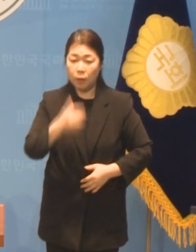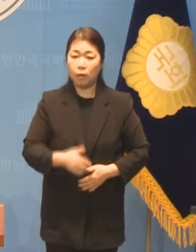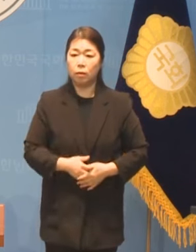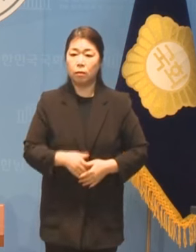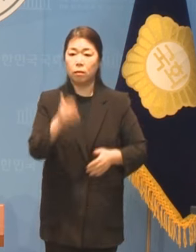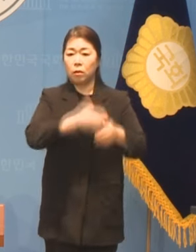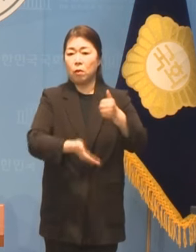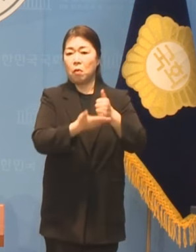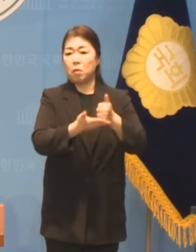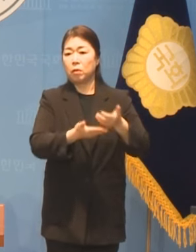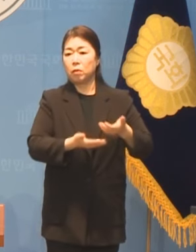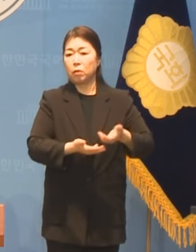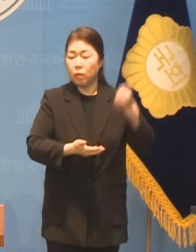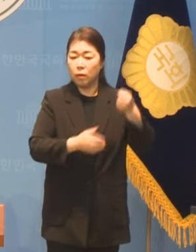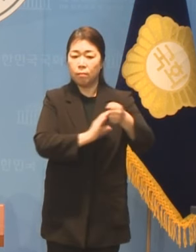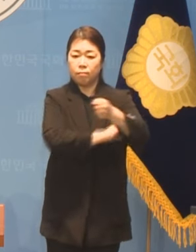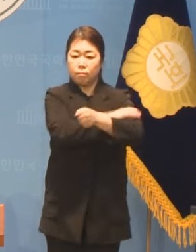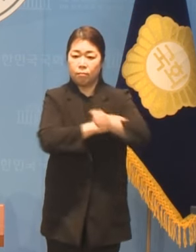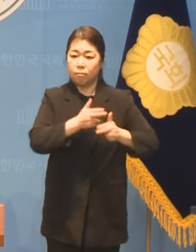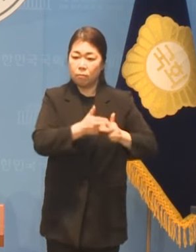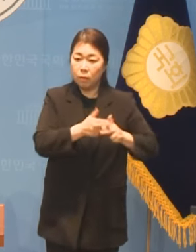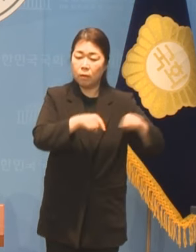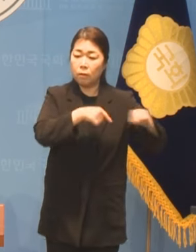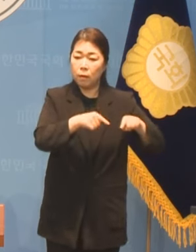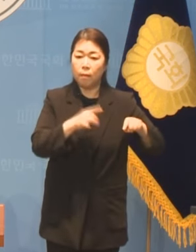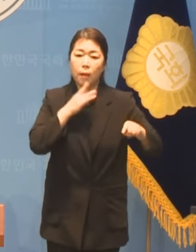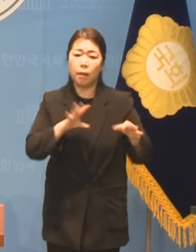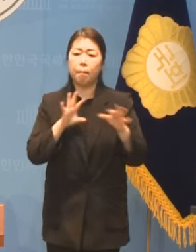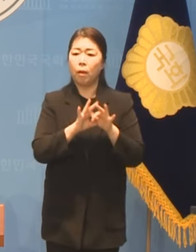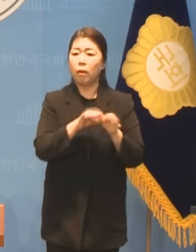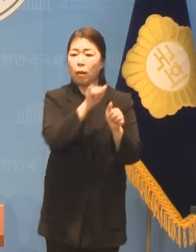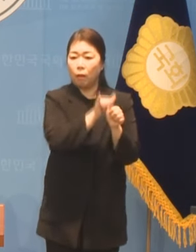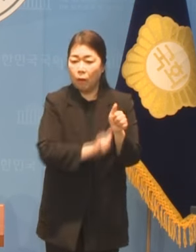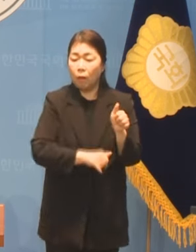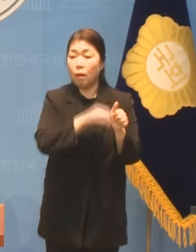분열의 정치를 조장하는 지경에 이르렀습니다